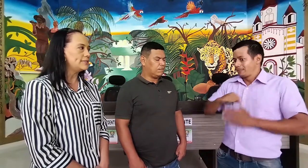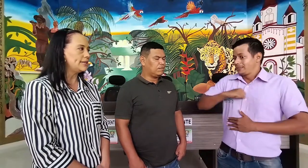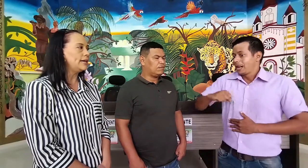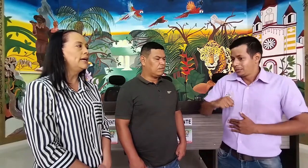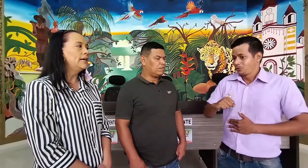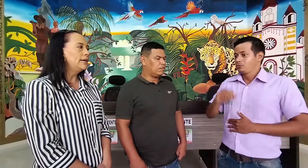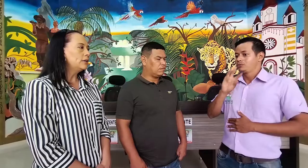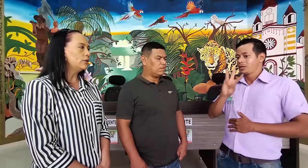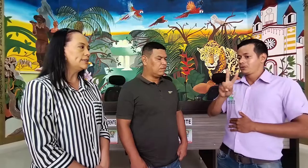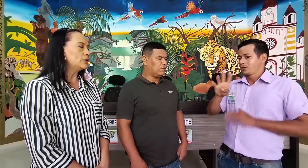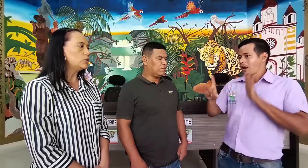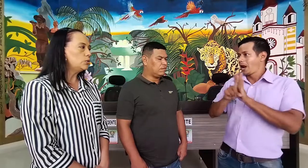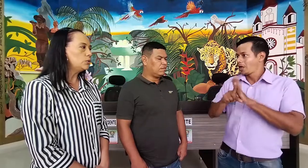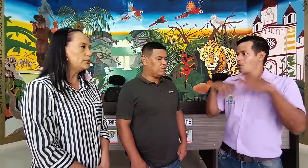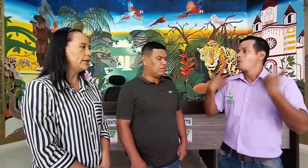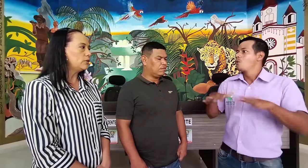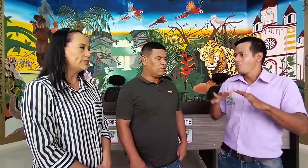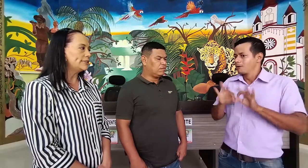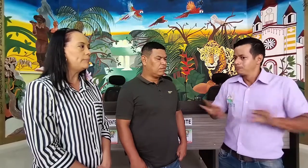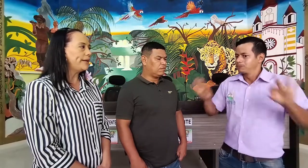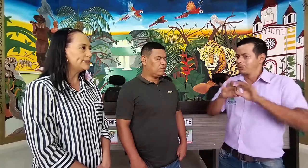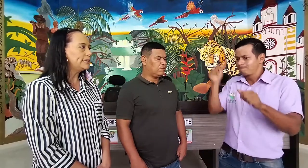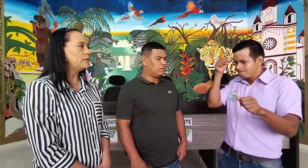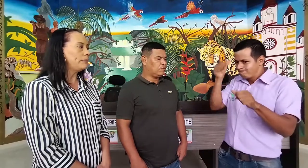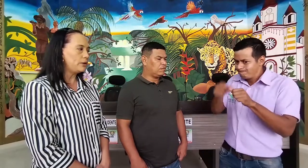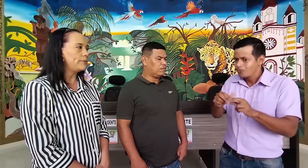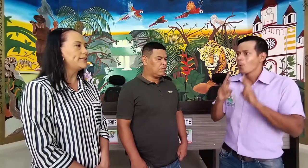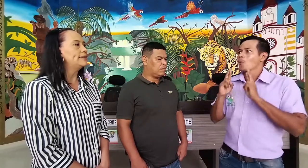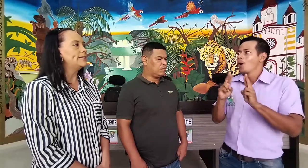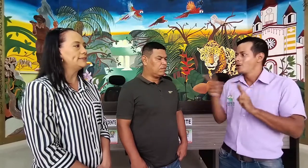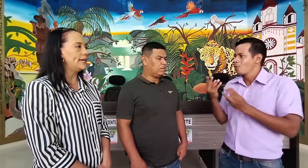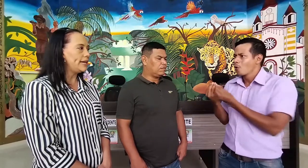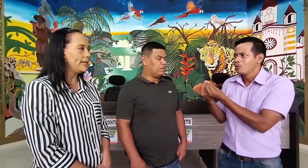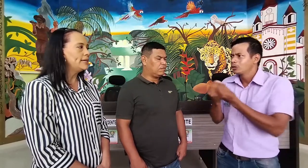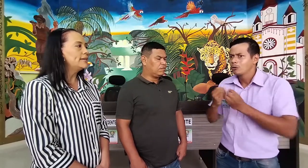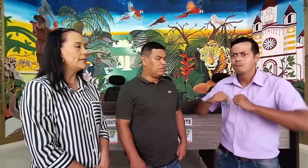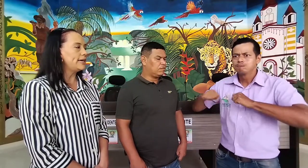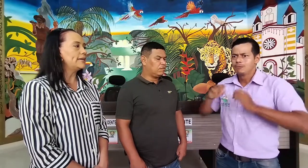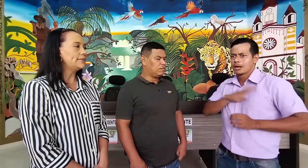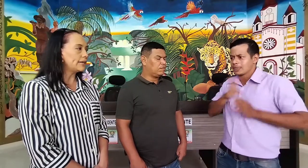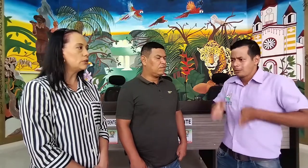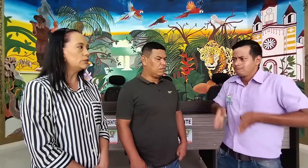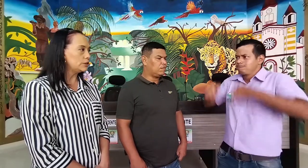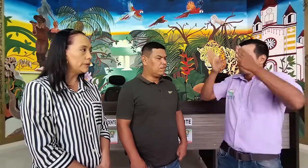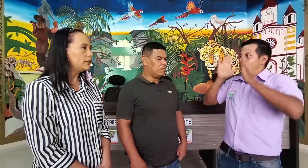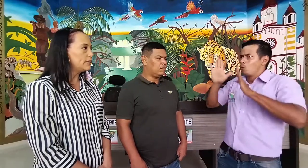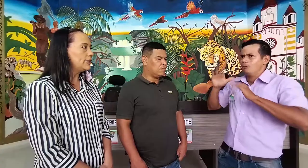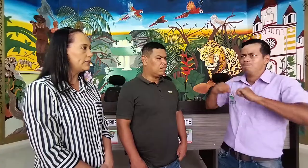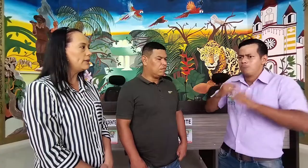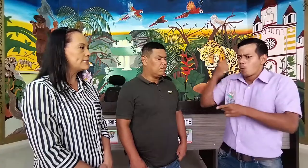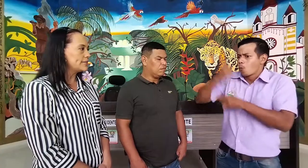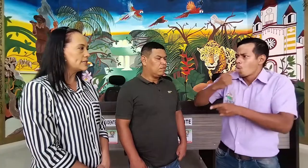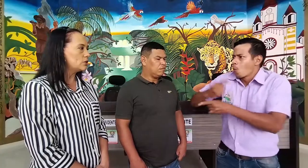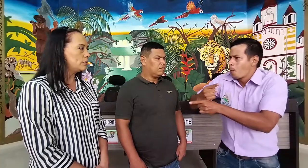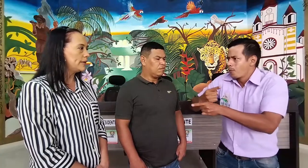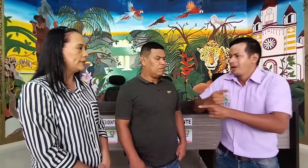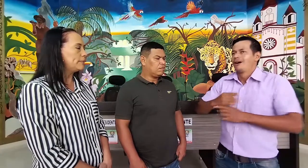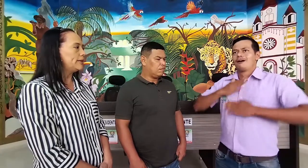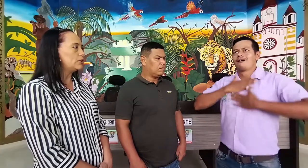esta conducta, con esta práctica, pero mediante esta ley que hace reconocimiento de la lengua de señas colombiana para la